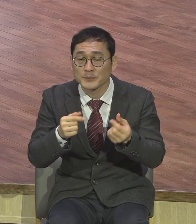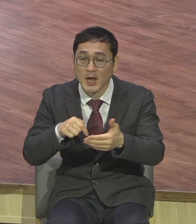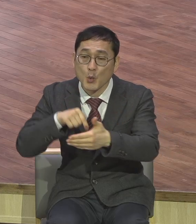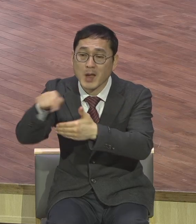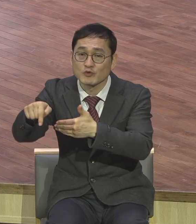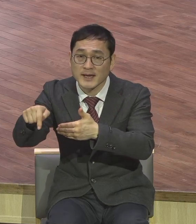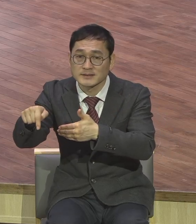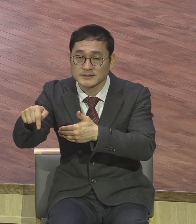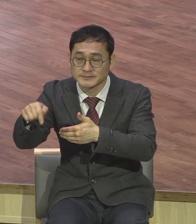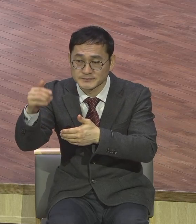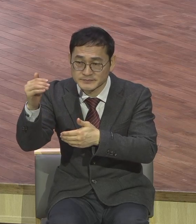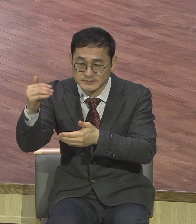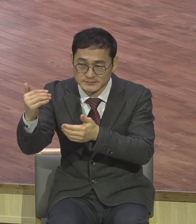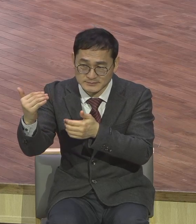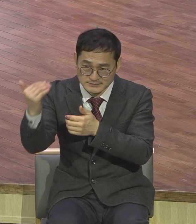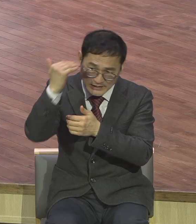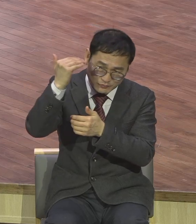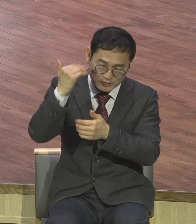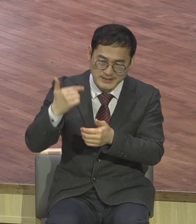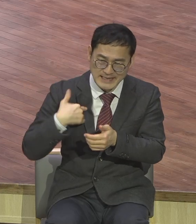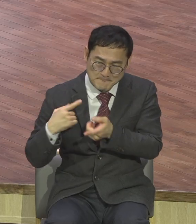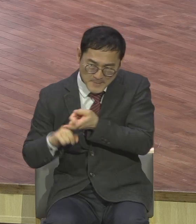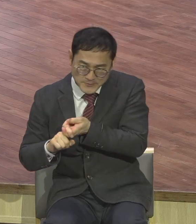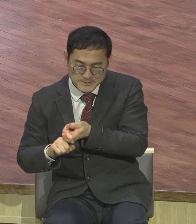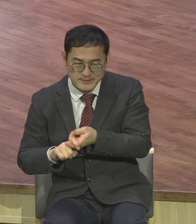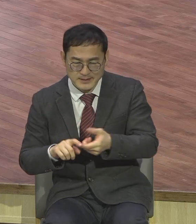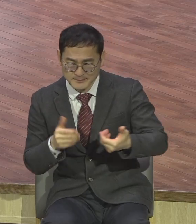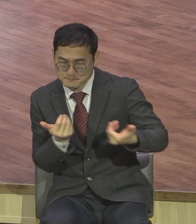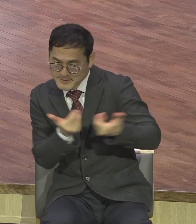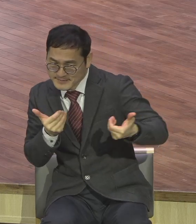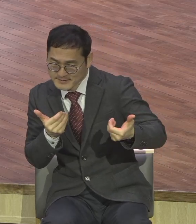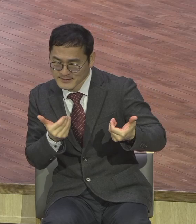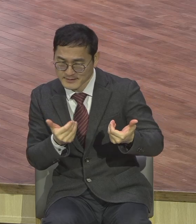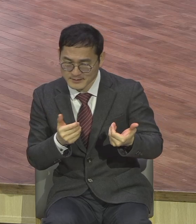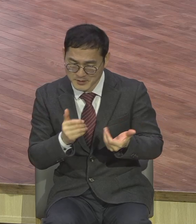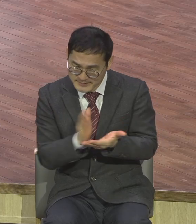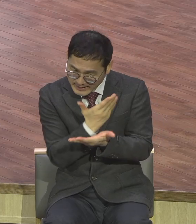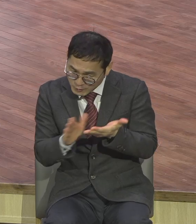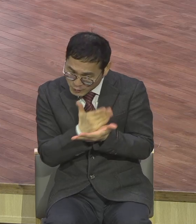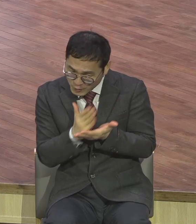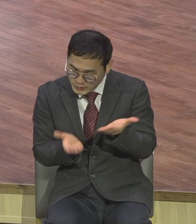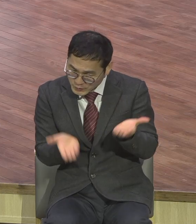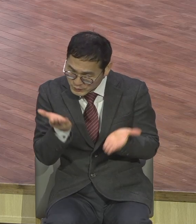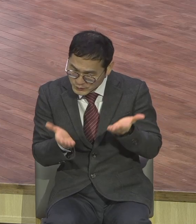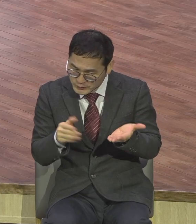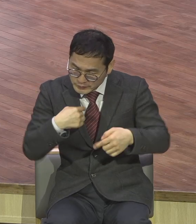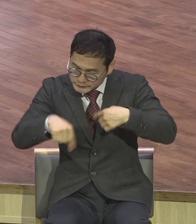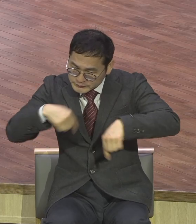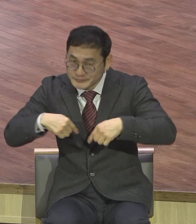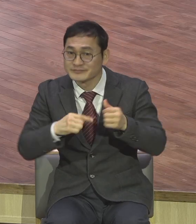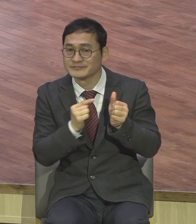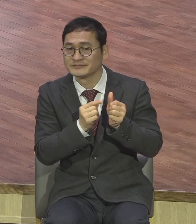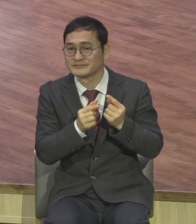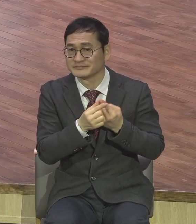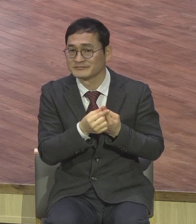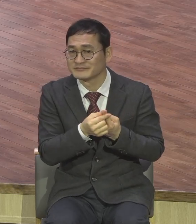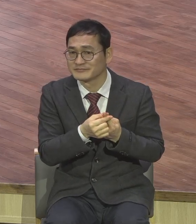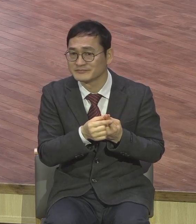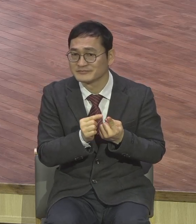편 너 편 아군 접근으로만 나눕니다 그래서 이 편도체가 듣기 싫은 말이